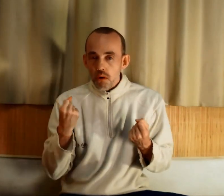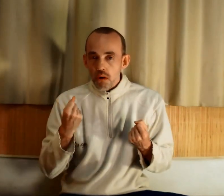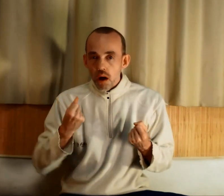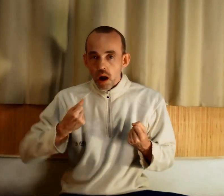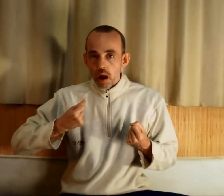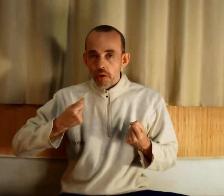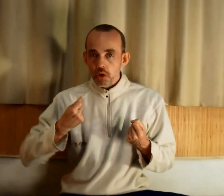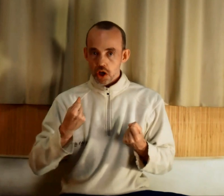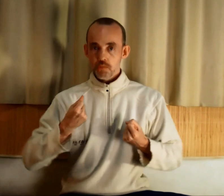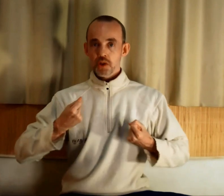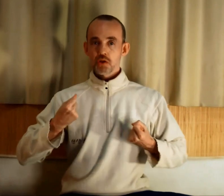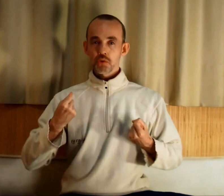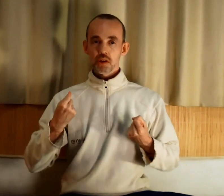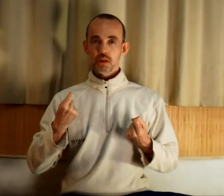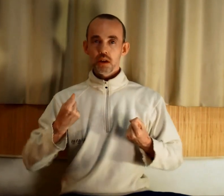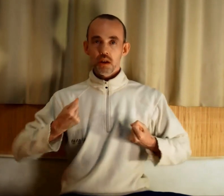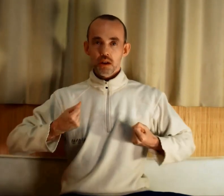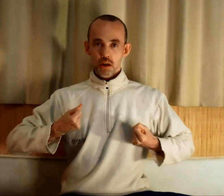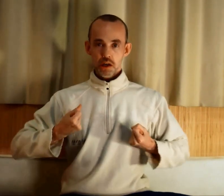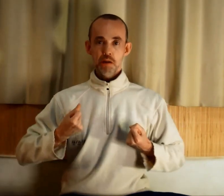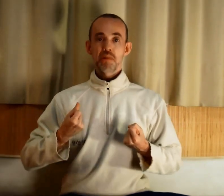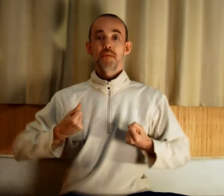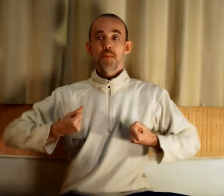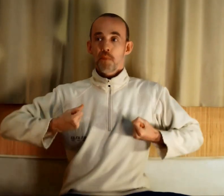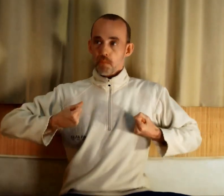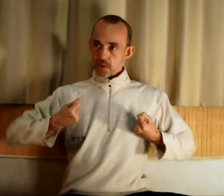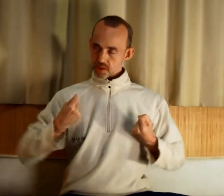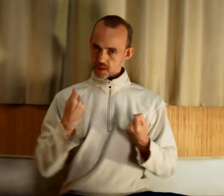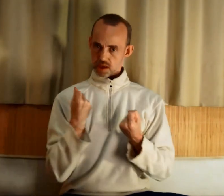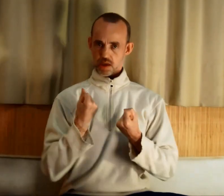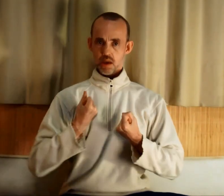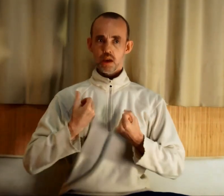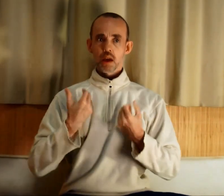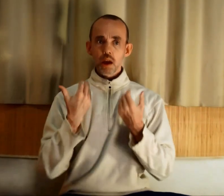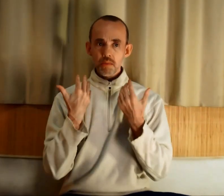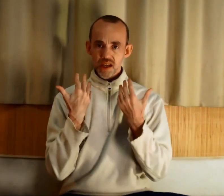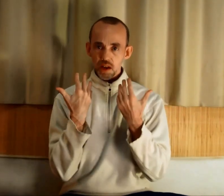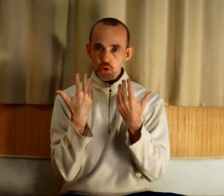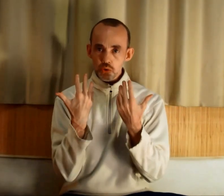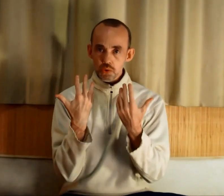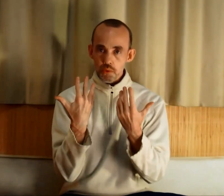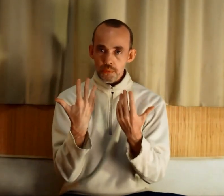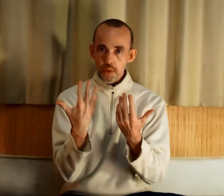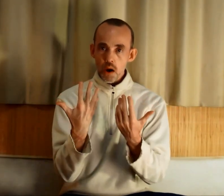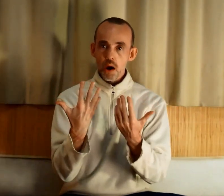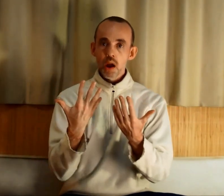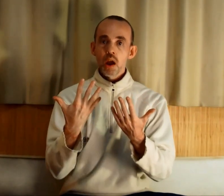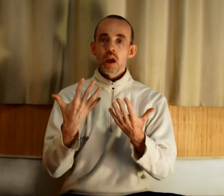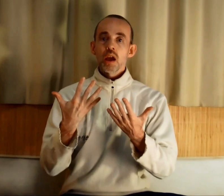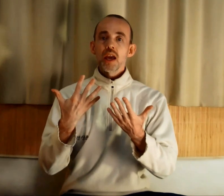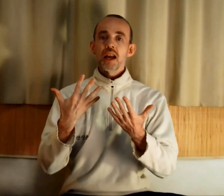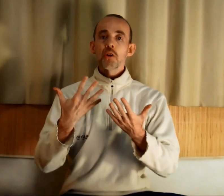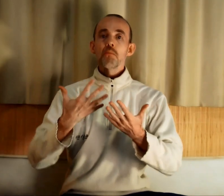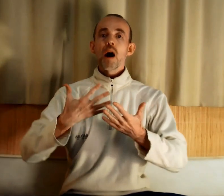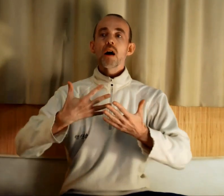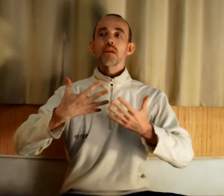un engagement c'est quelque chose qui fait peur, mais c'est quelque chose de fort, et quelque part